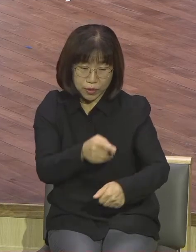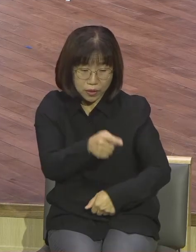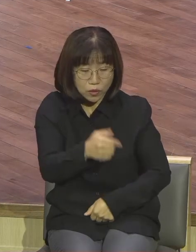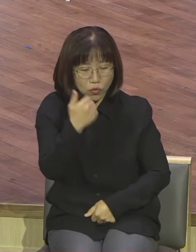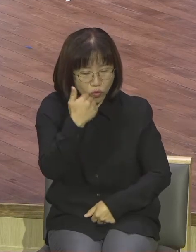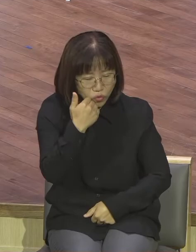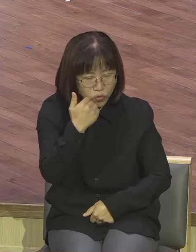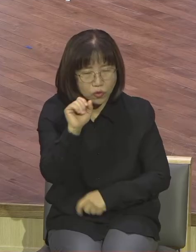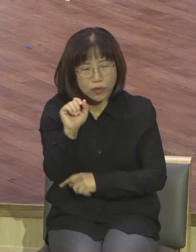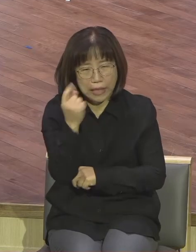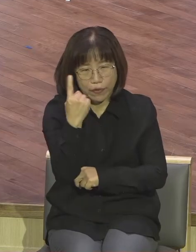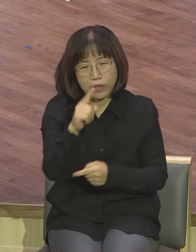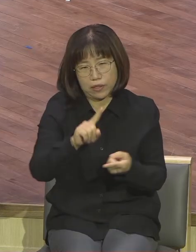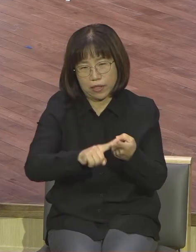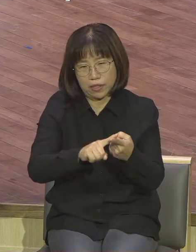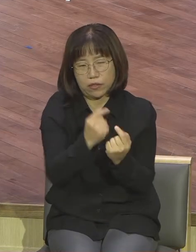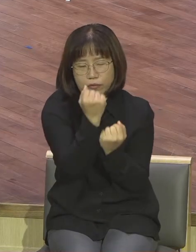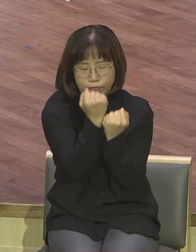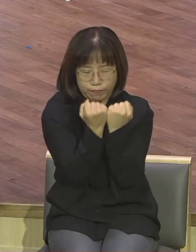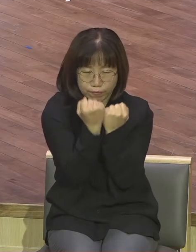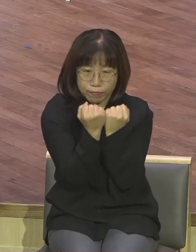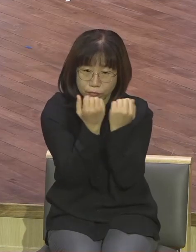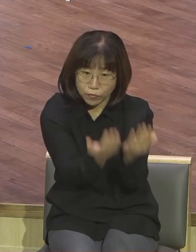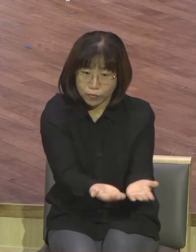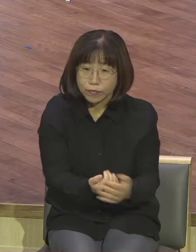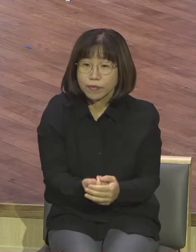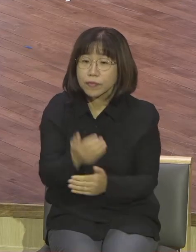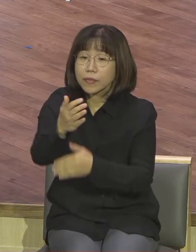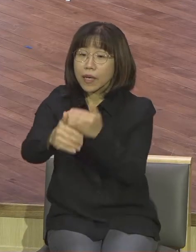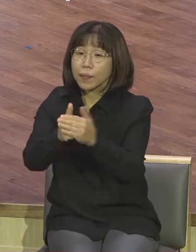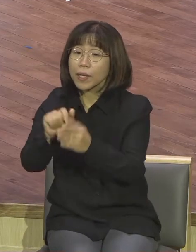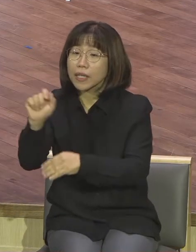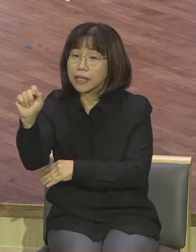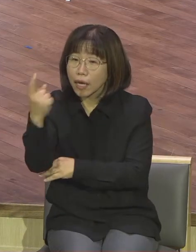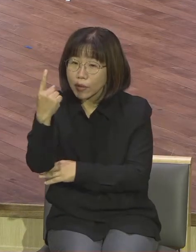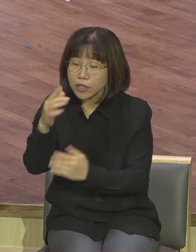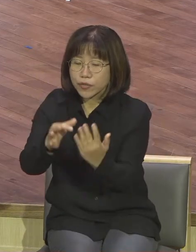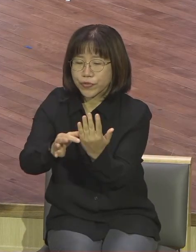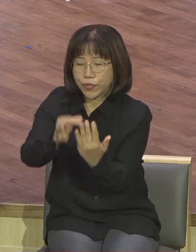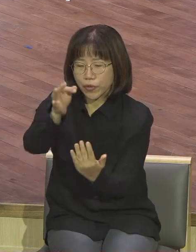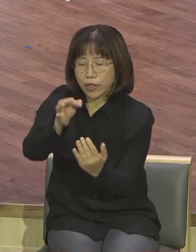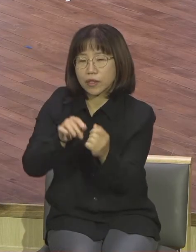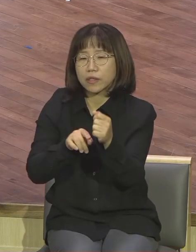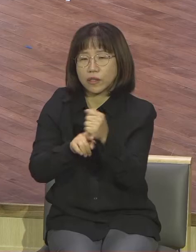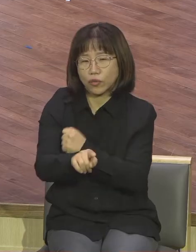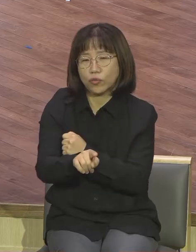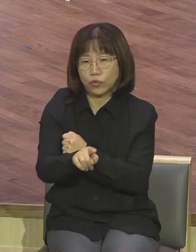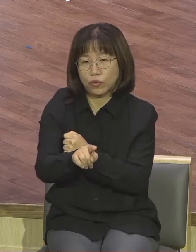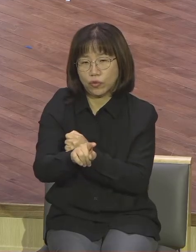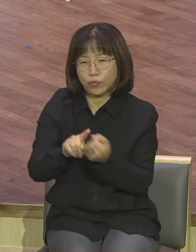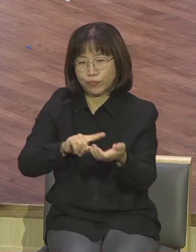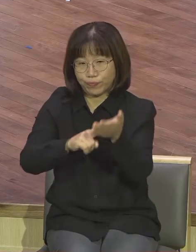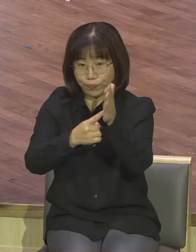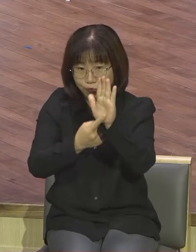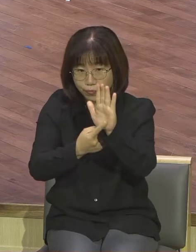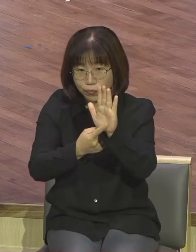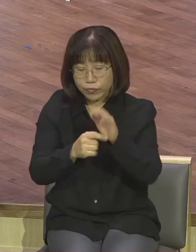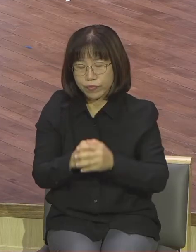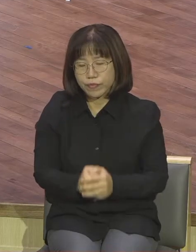것입니다 오늘 본문에 보면 하나님께서 따윗을 선택하신 이유가 나와요 그것을 통해서 우리는